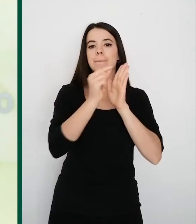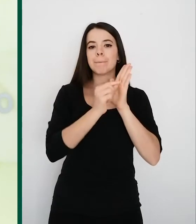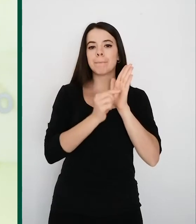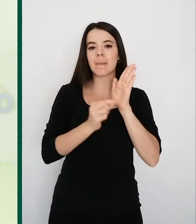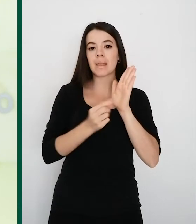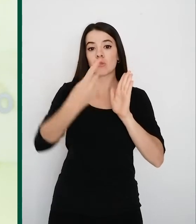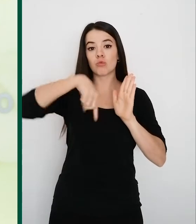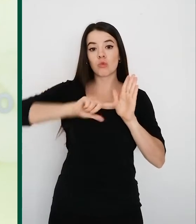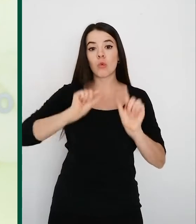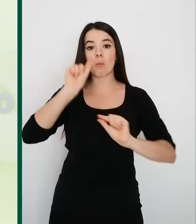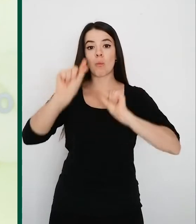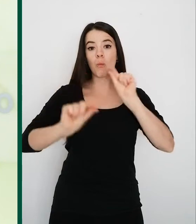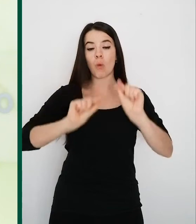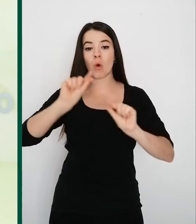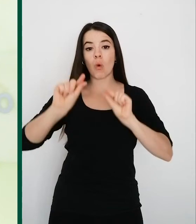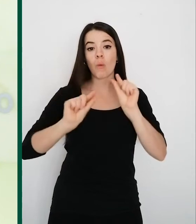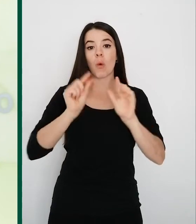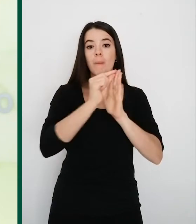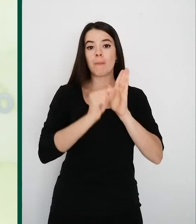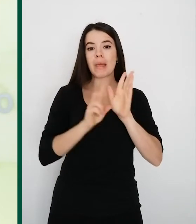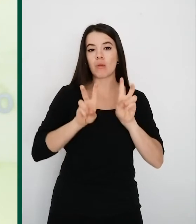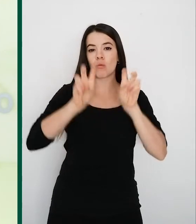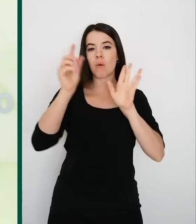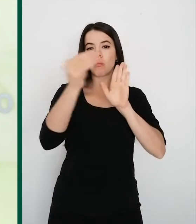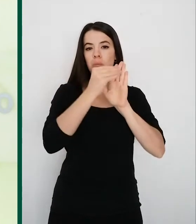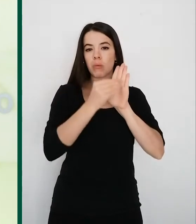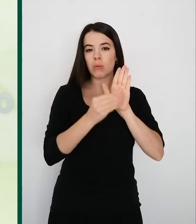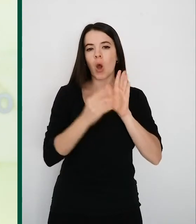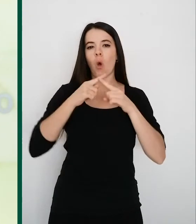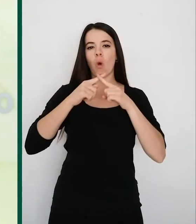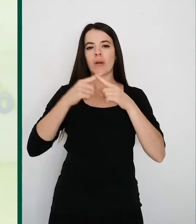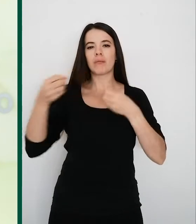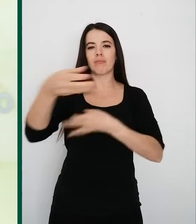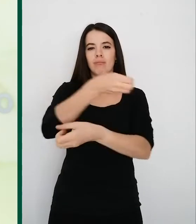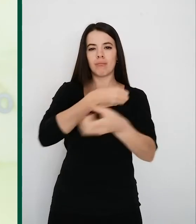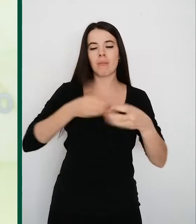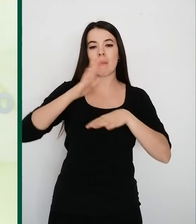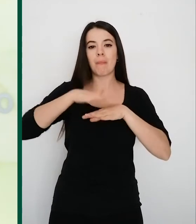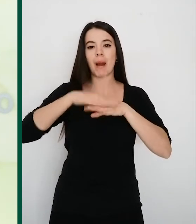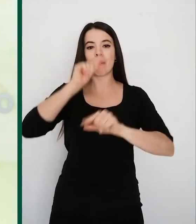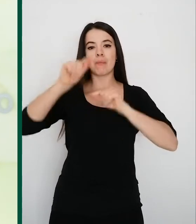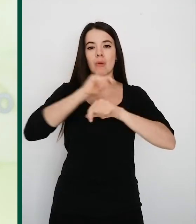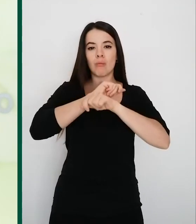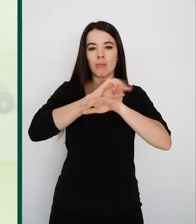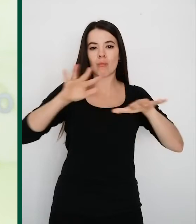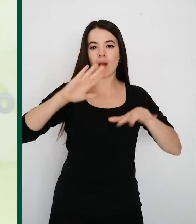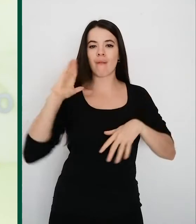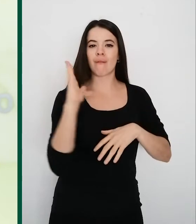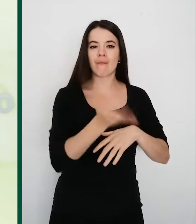íbamos tomando cada uno de nosotros para frenar la expansión de la pandemia, para reducir el número de contagios, para ayudarnos,